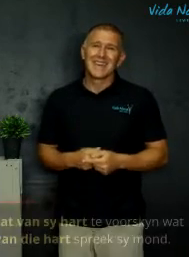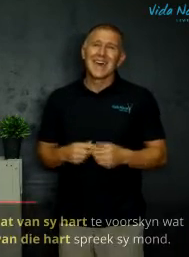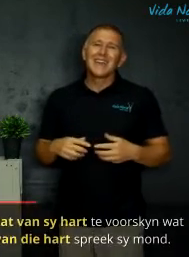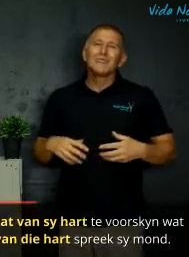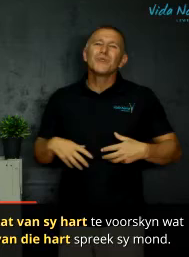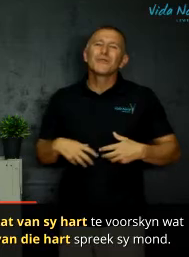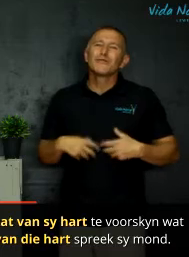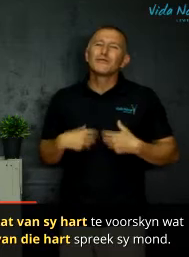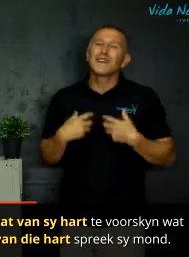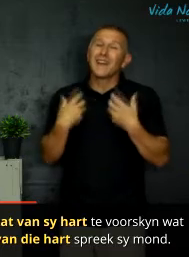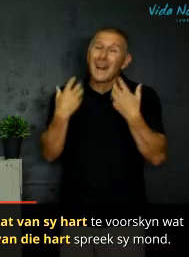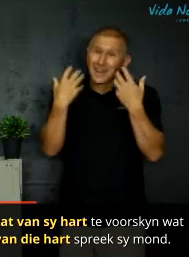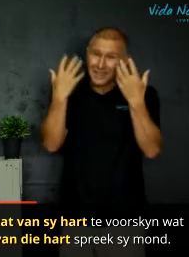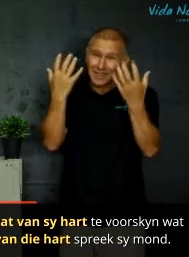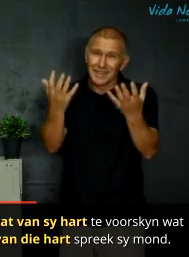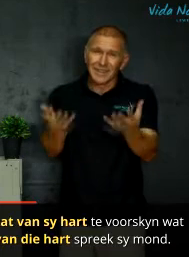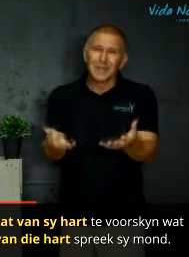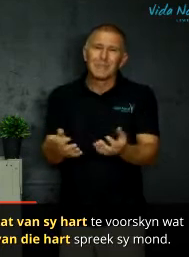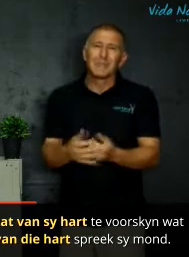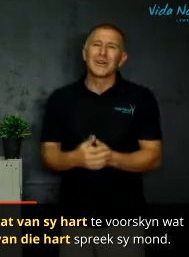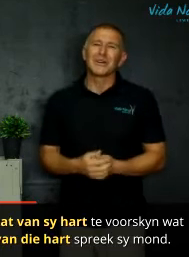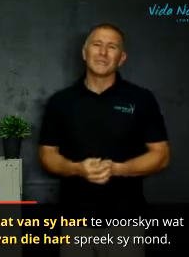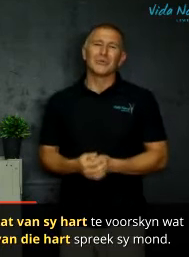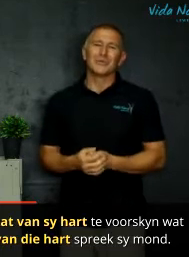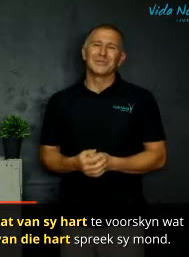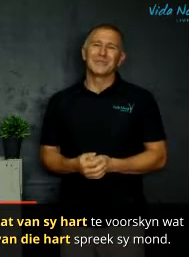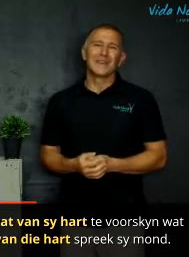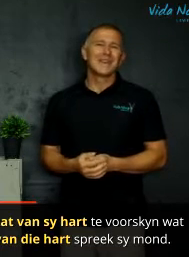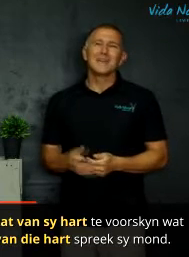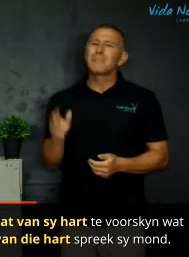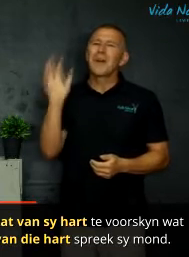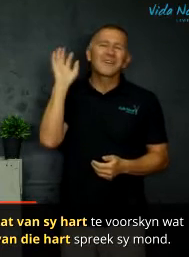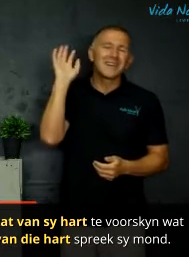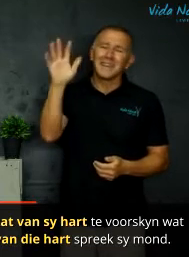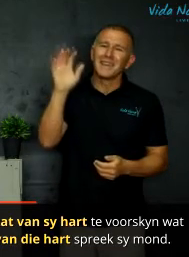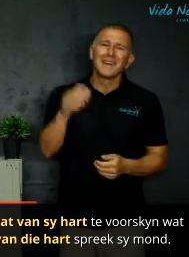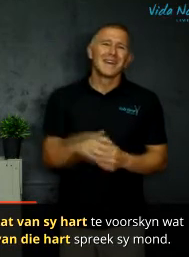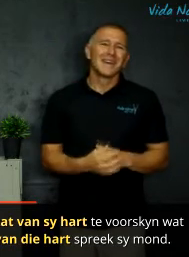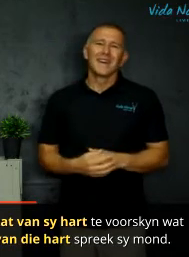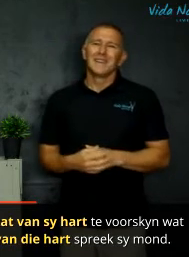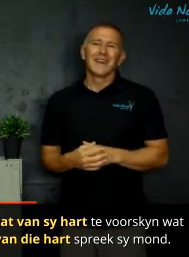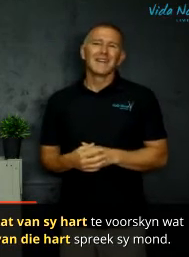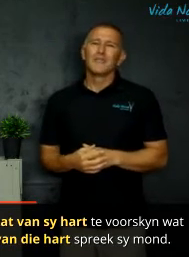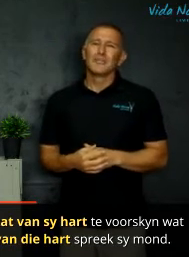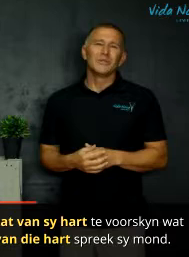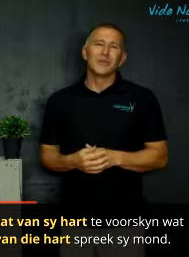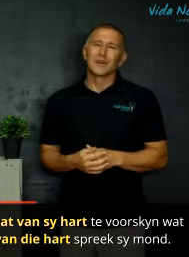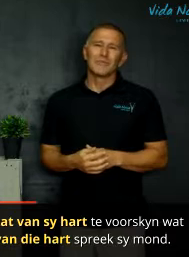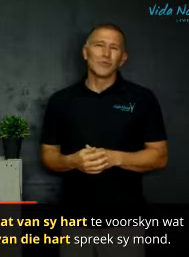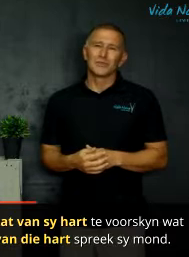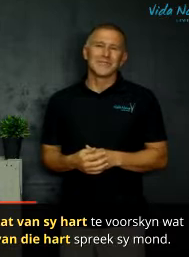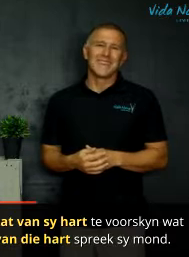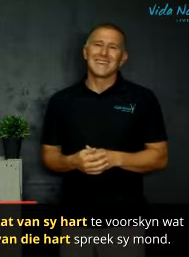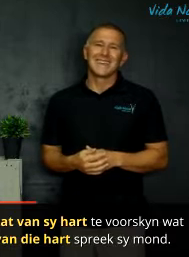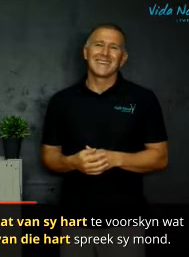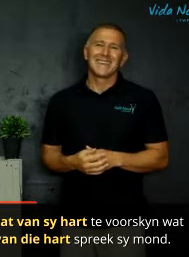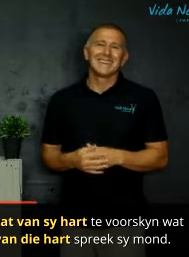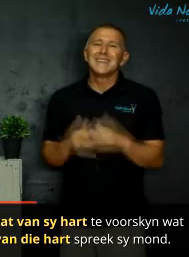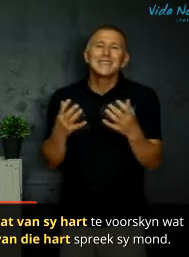uit die oorvloed van die hart pra die mond jy plak nie drijwe op die door in bos nie dis